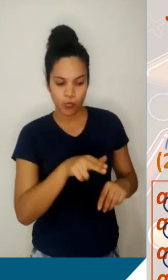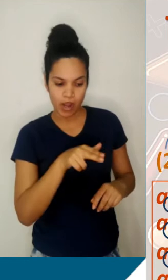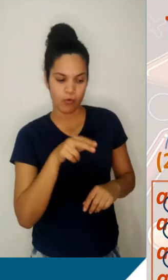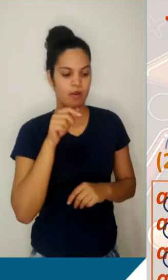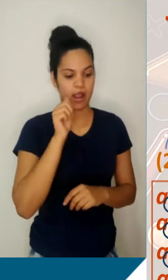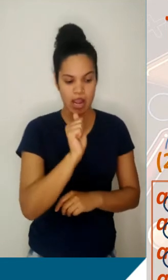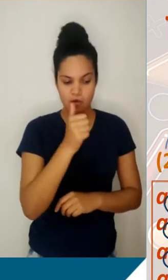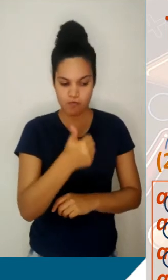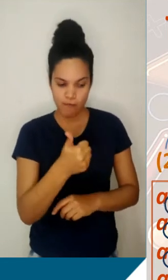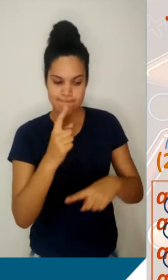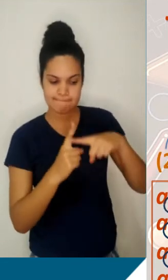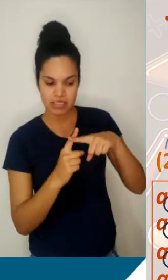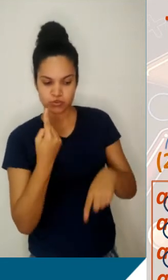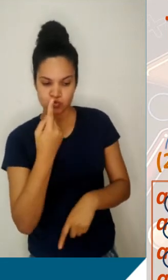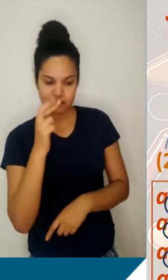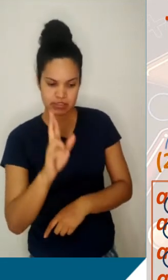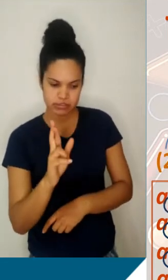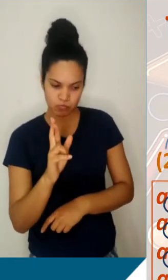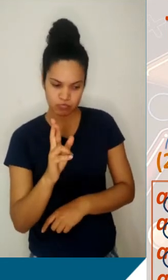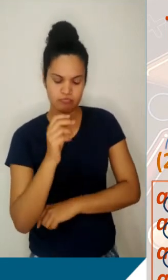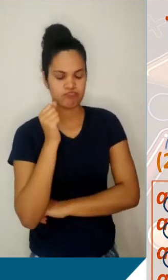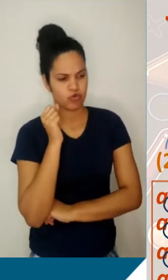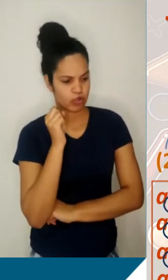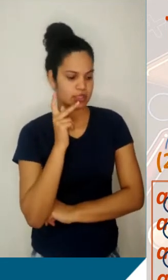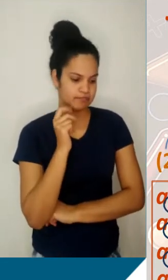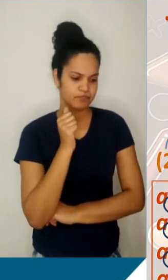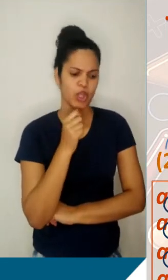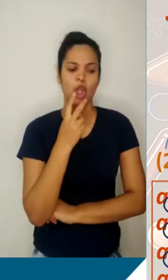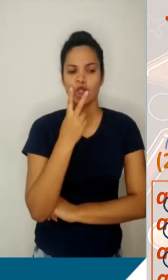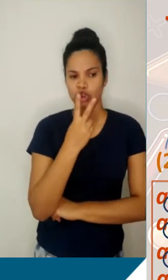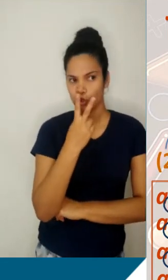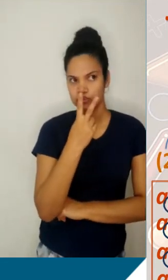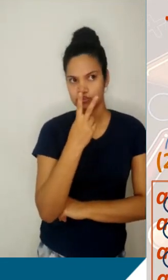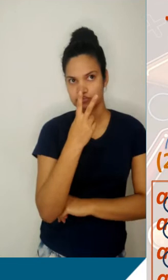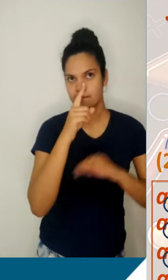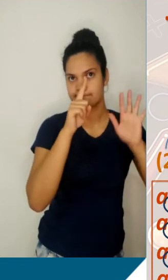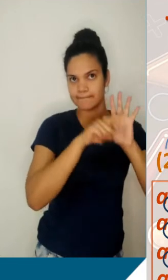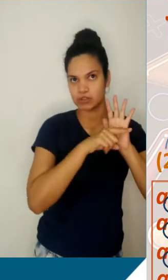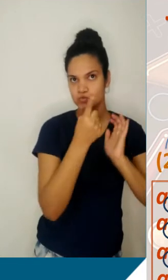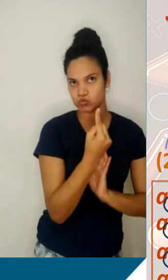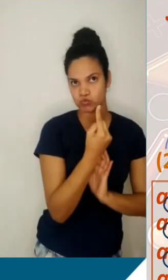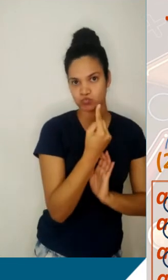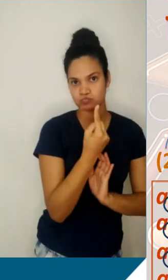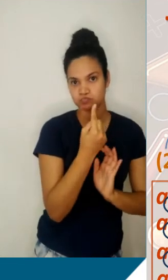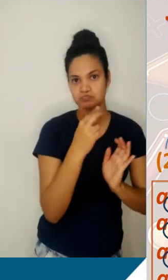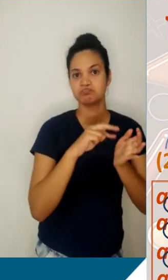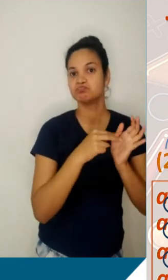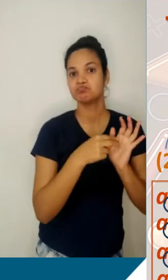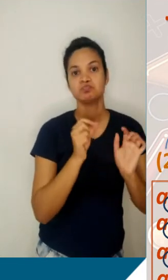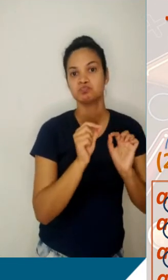Logo ali no comecinho. 2 menos 1, se nós fizermos essa subtração, vai te dar ali em verde, a quantidade